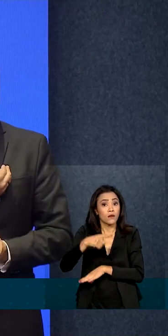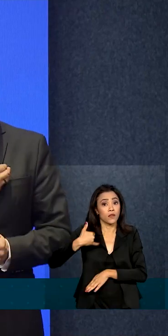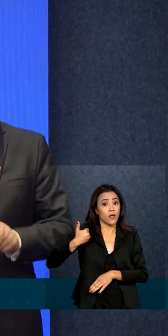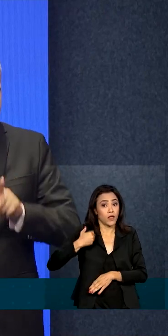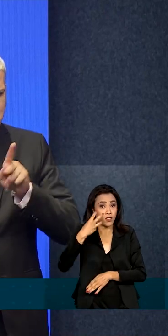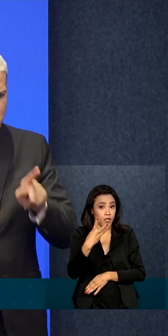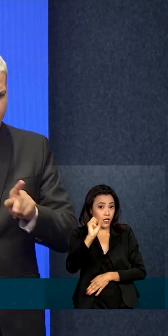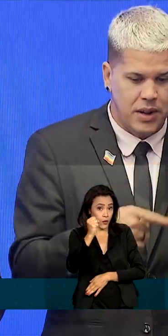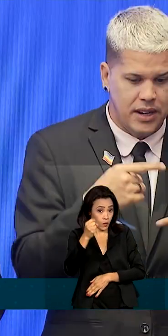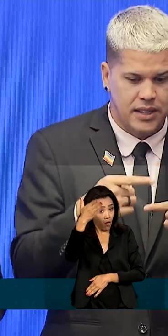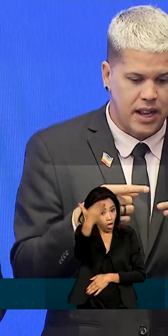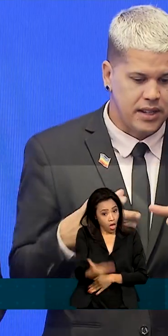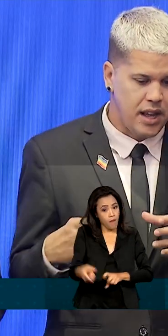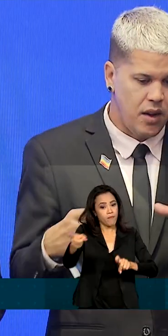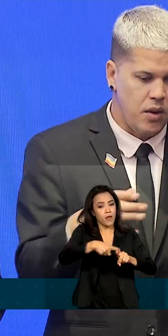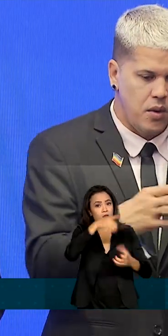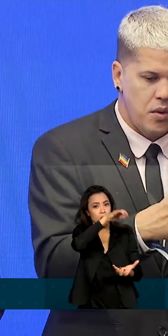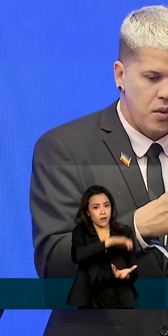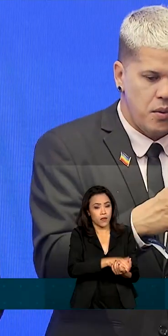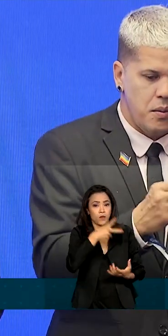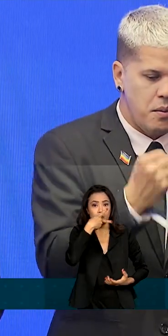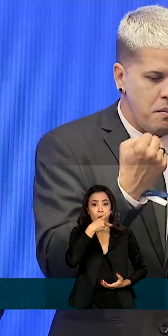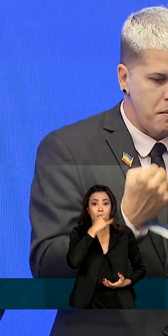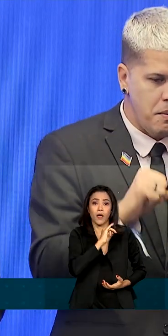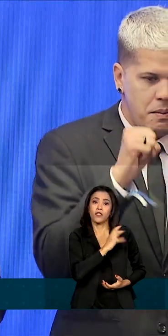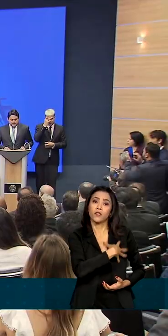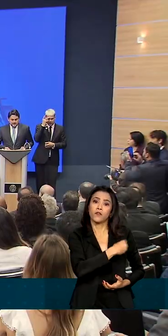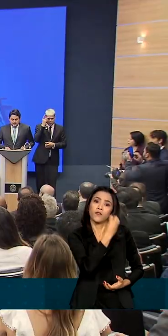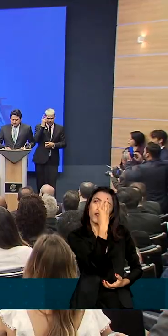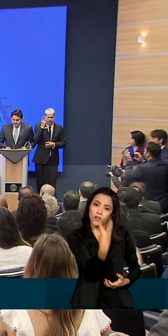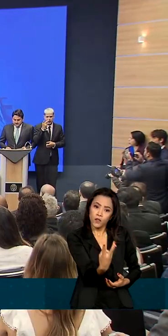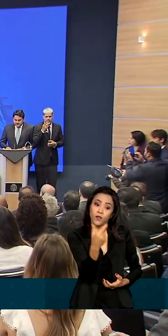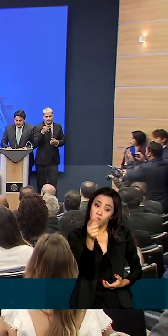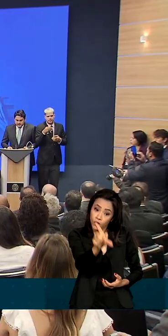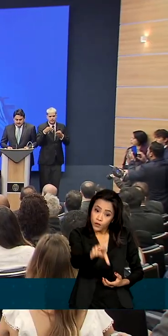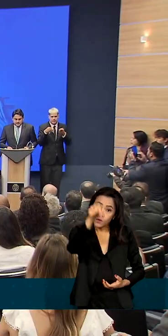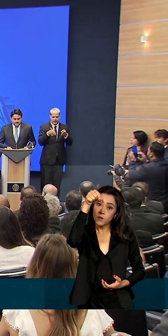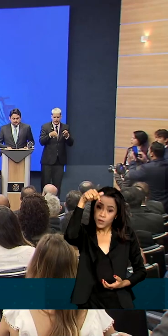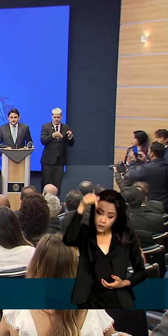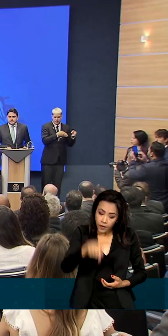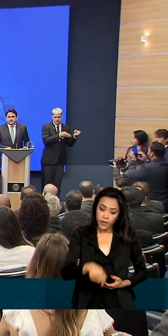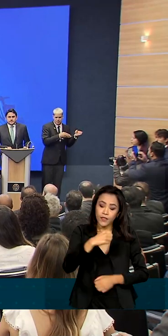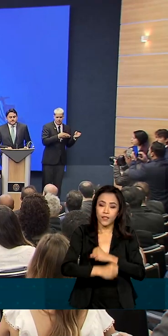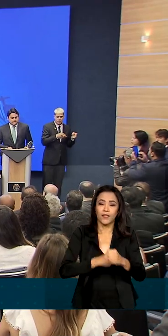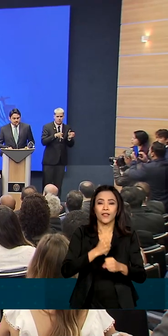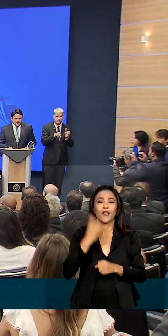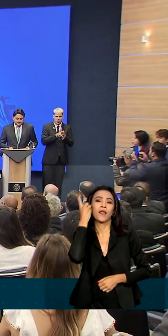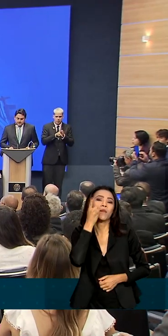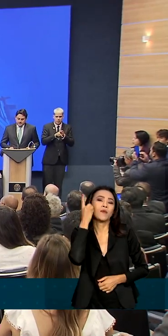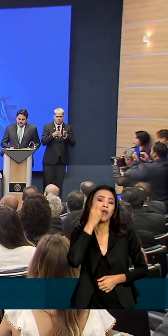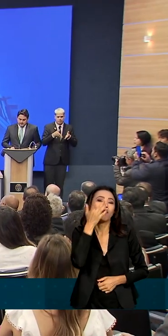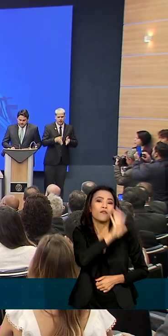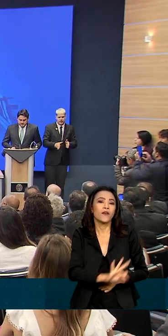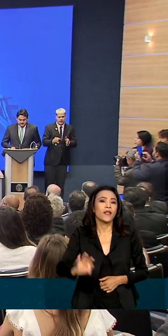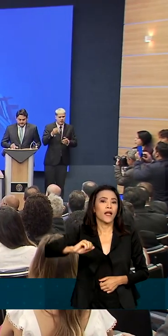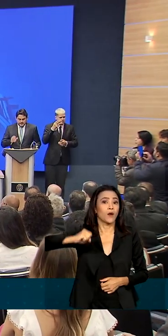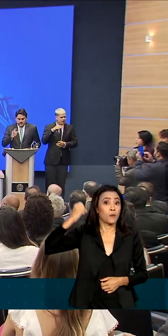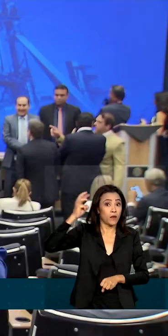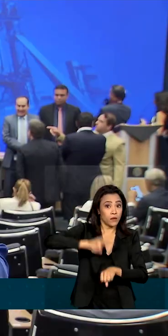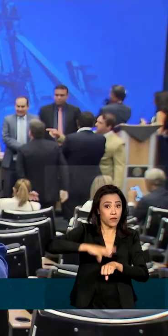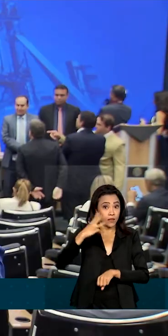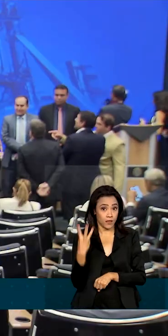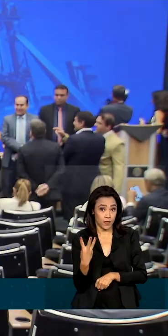anos, é médico, casado, pai de três filhos e foi eleito este ano a deputado federal para o terceiro